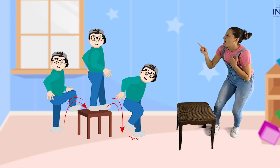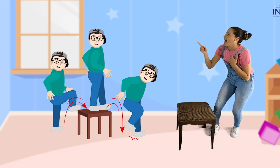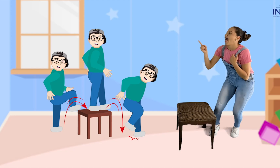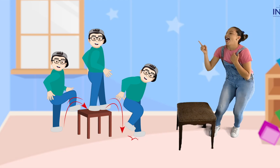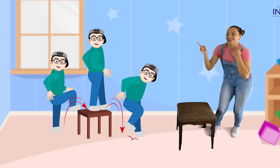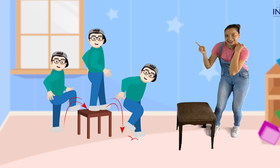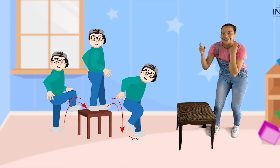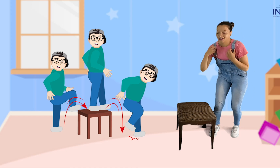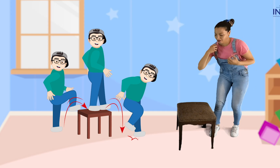¡Ah! ¡Ya!